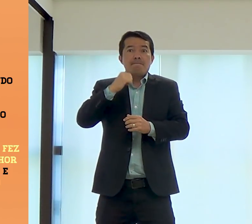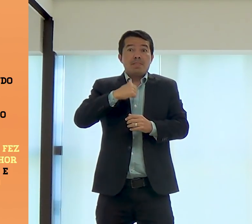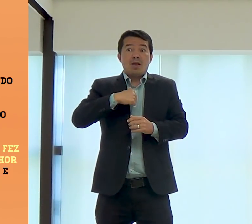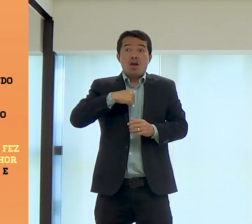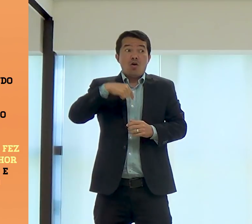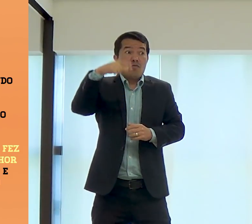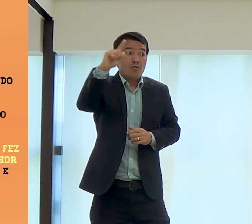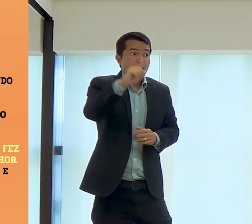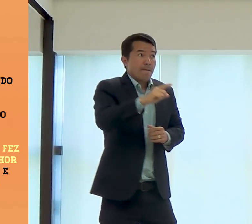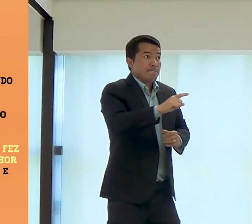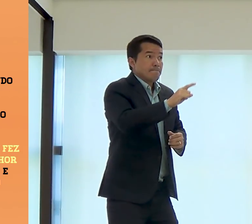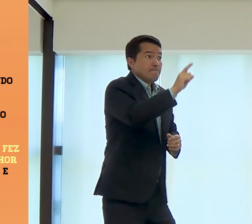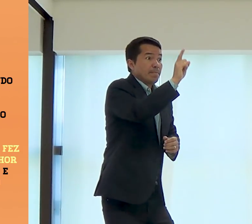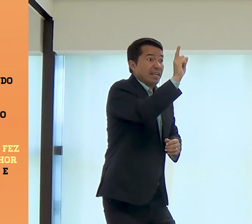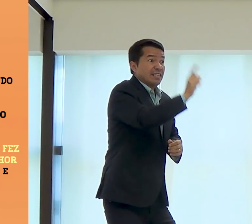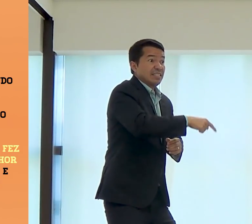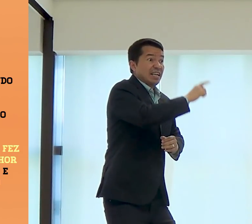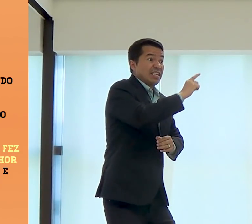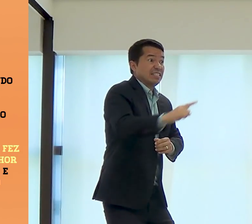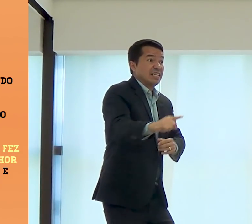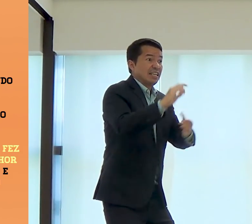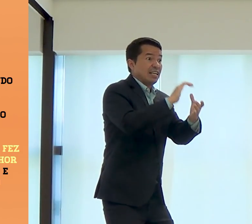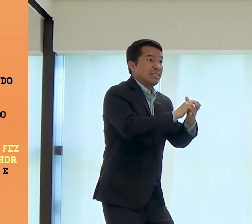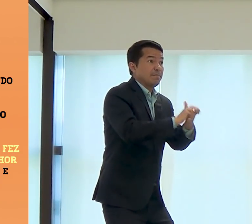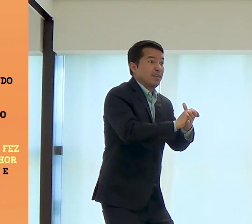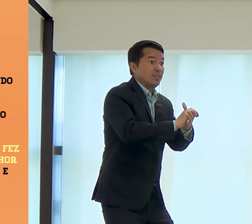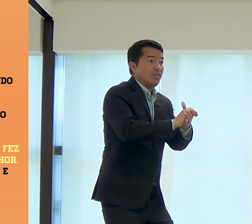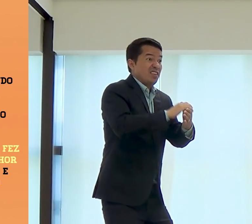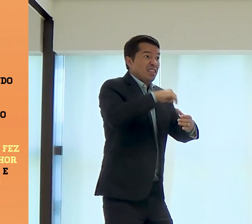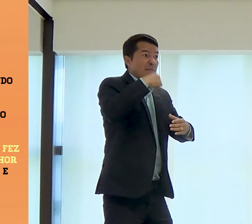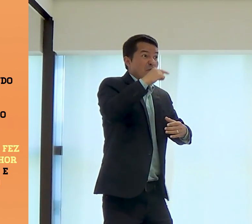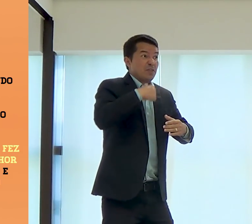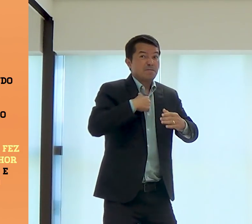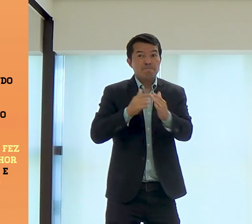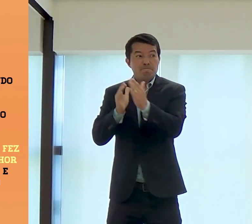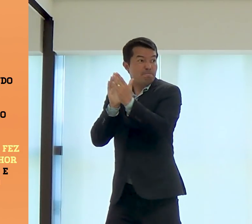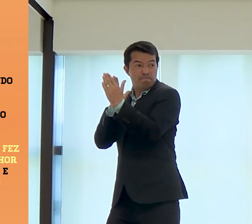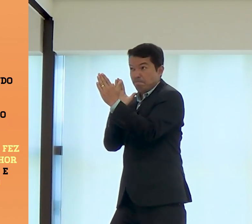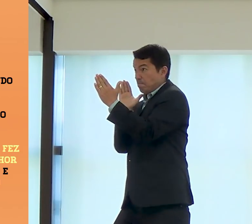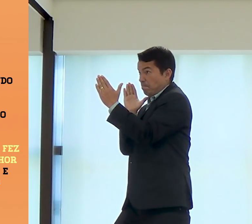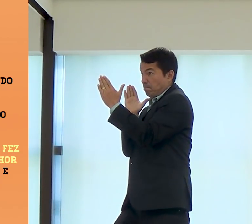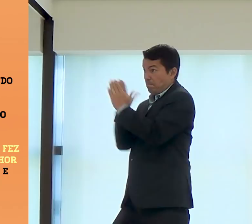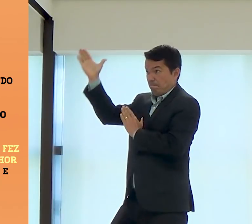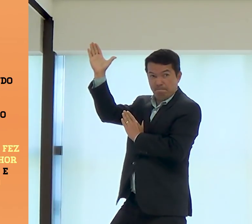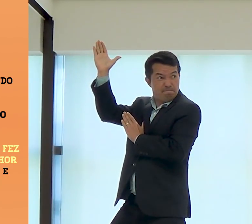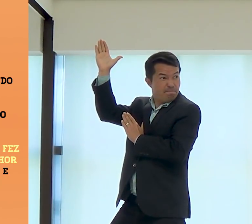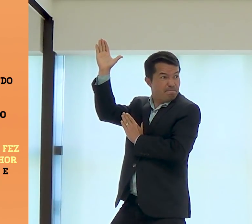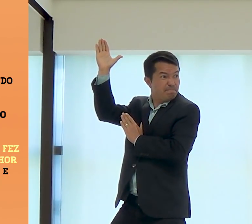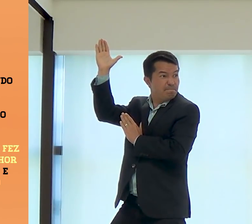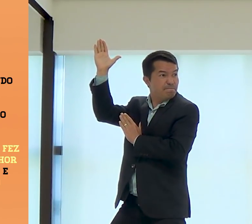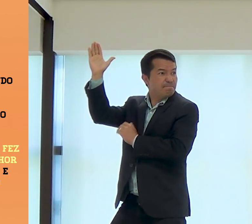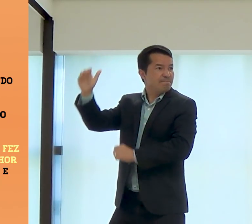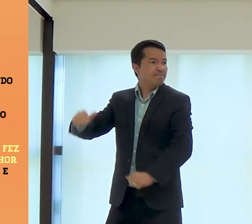pensando em tudo isso. Aí José, então, pensou assim, Se eu alunar o casamento e fugir,